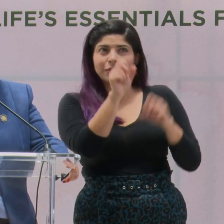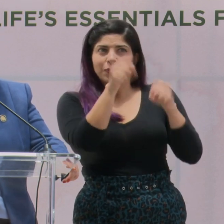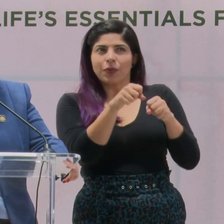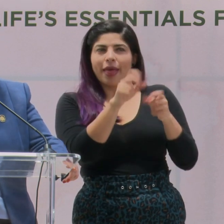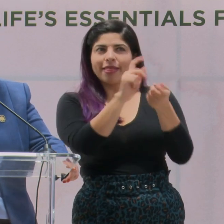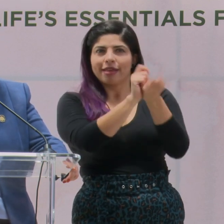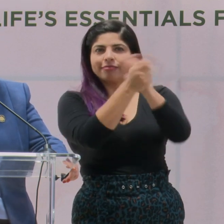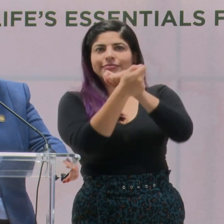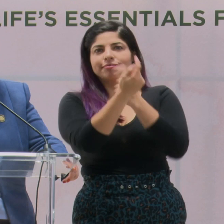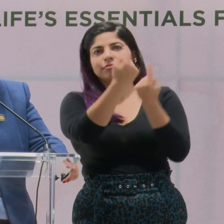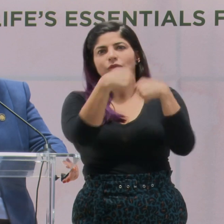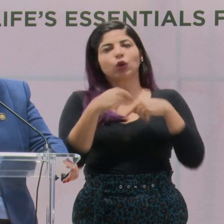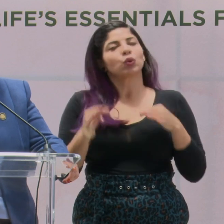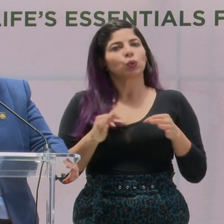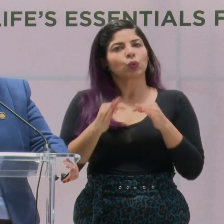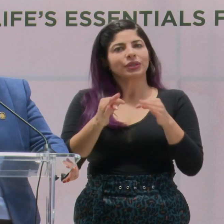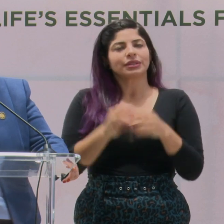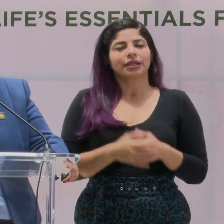turistas.